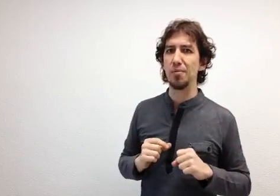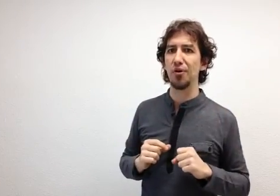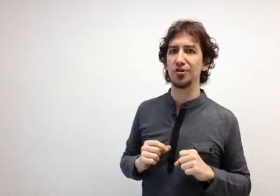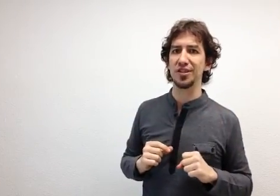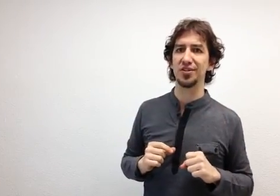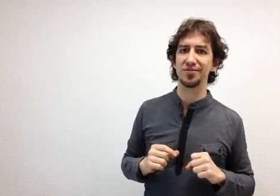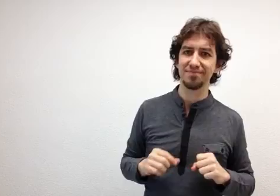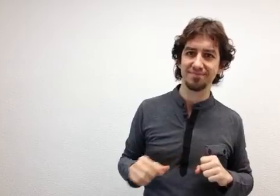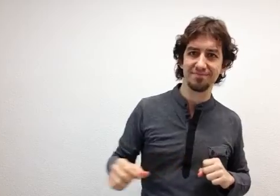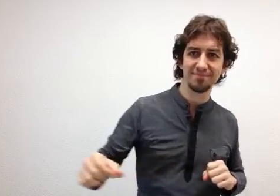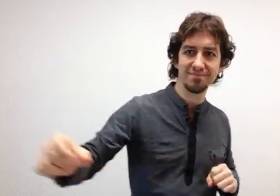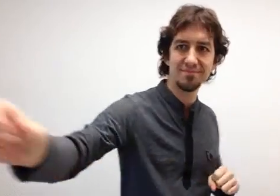un poco los tiros.